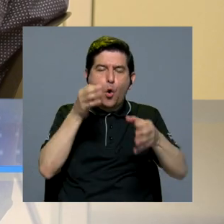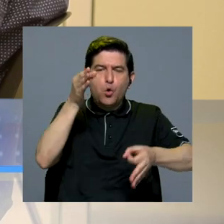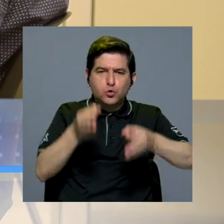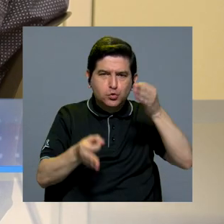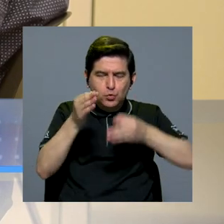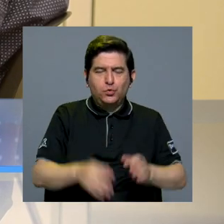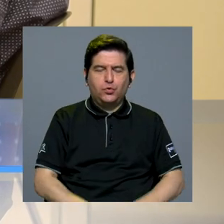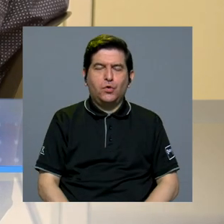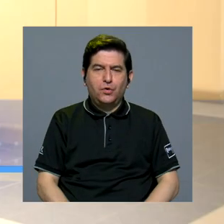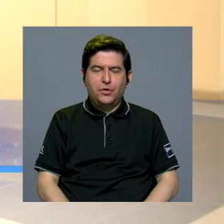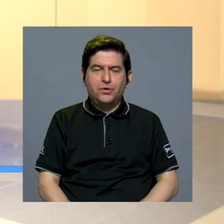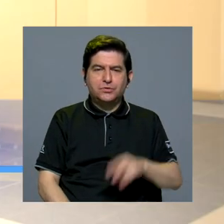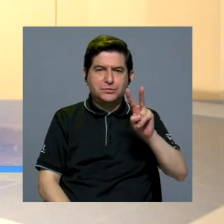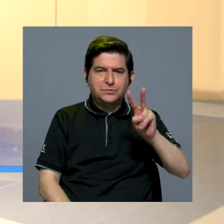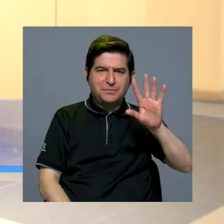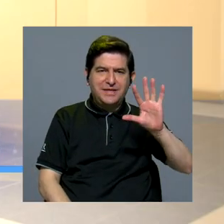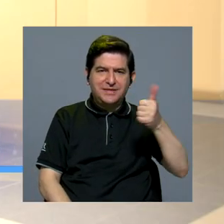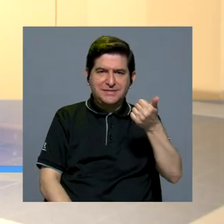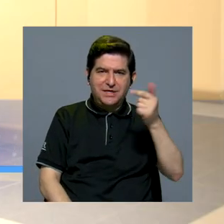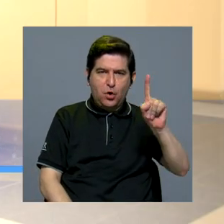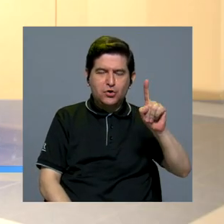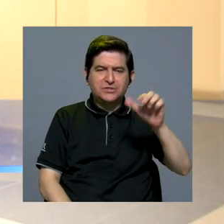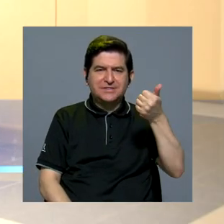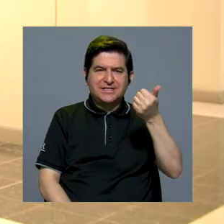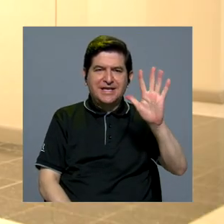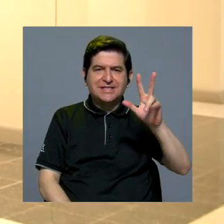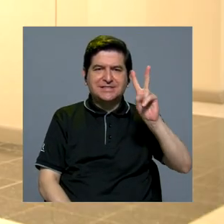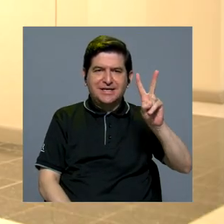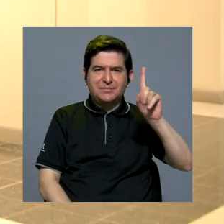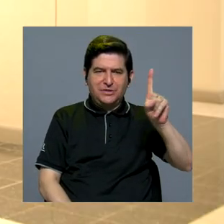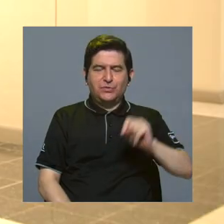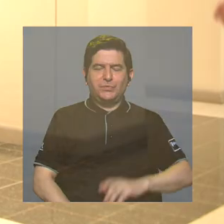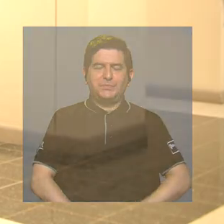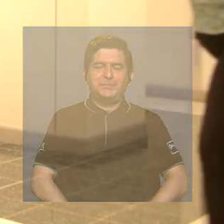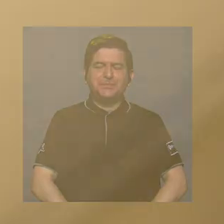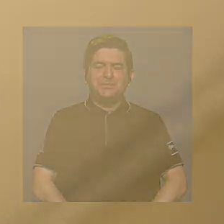consultorios jurídicos al 2511 1521.